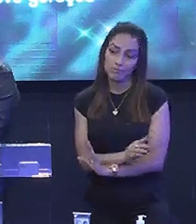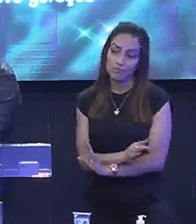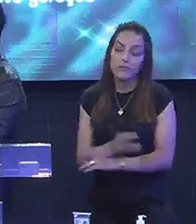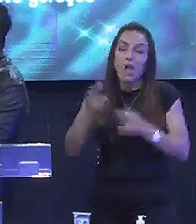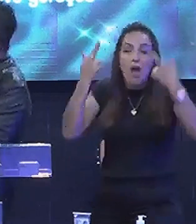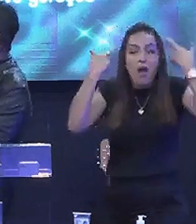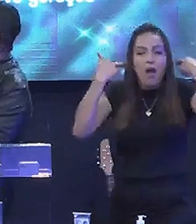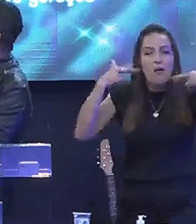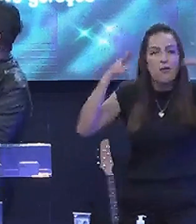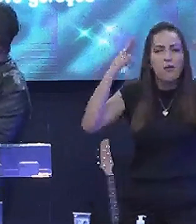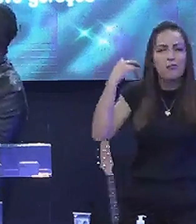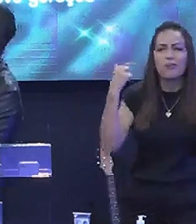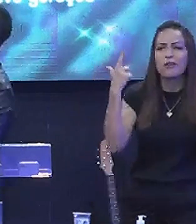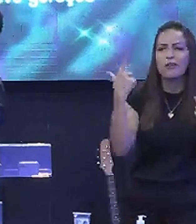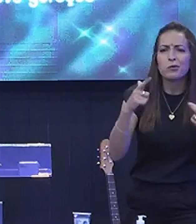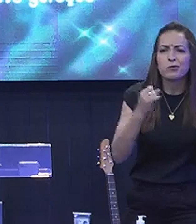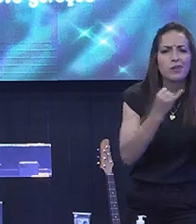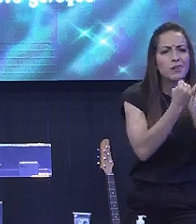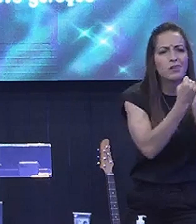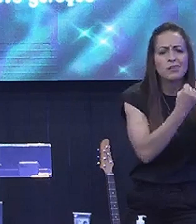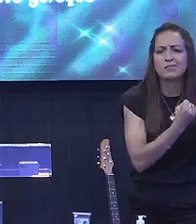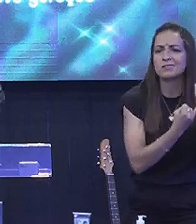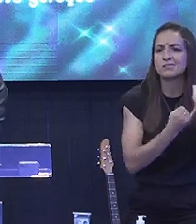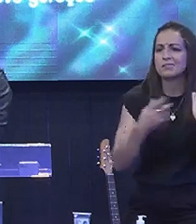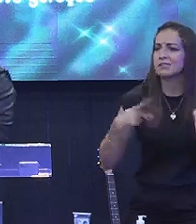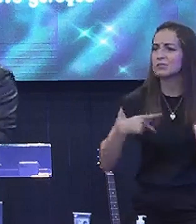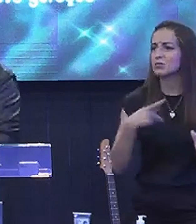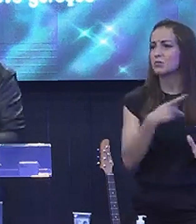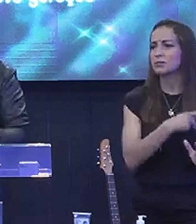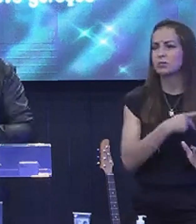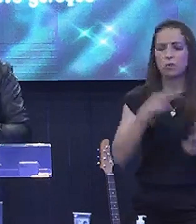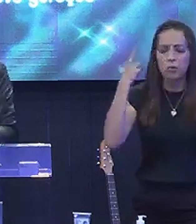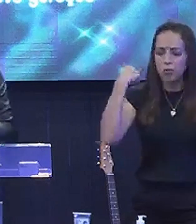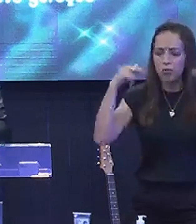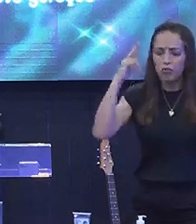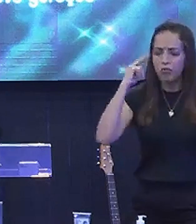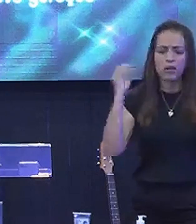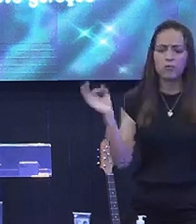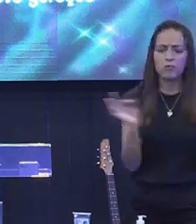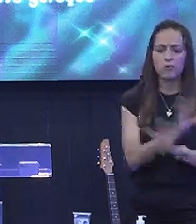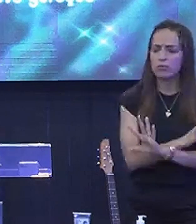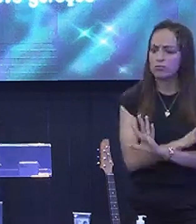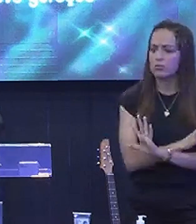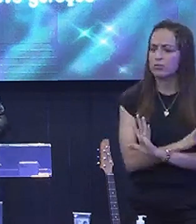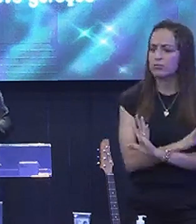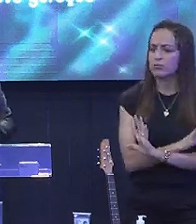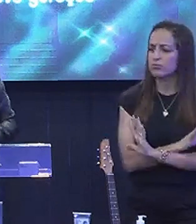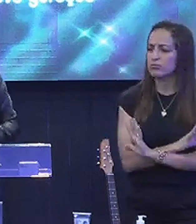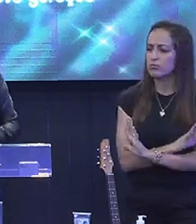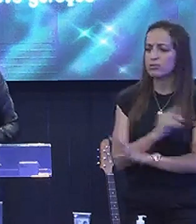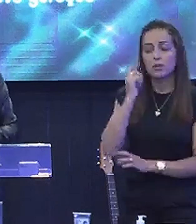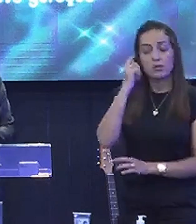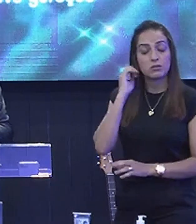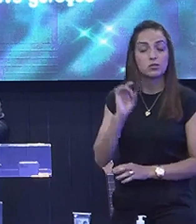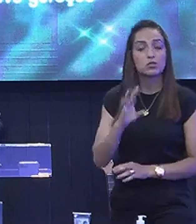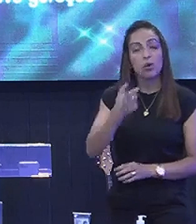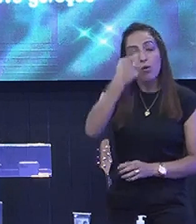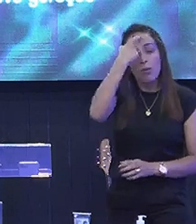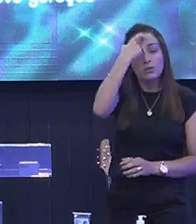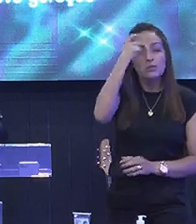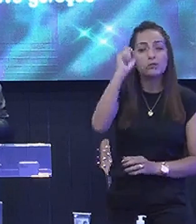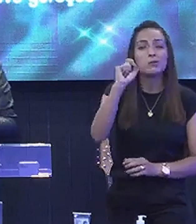A ovelha Não tem A identidade Do pastor A ovelha É ovelha Como eu disse Ela só tem Consciência Do